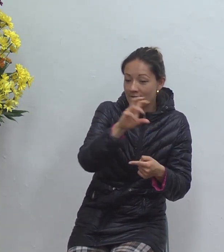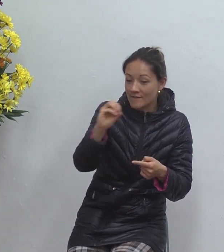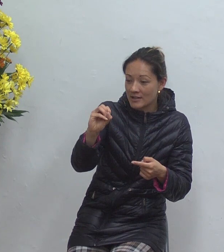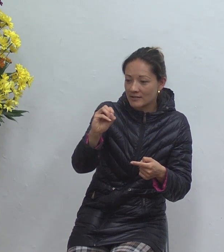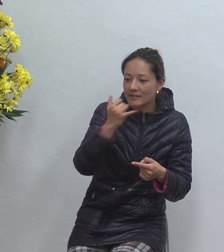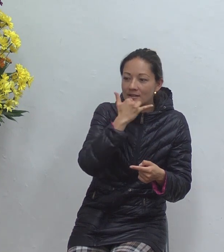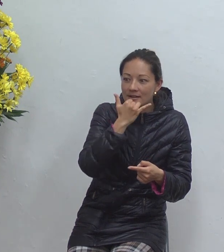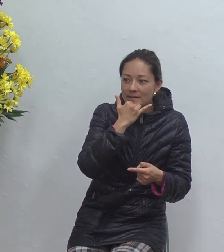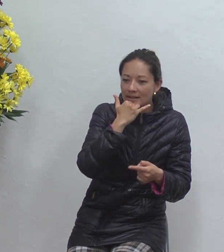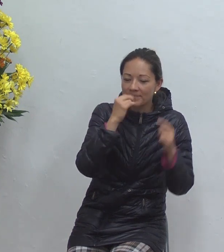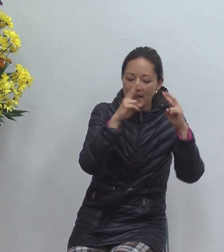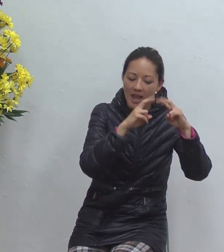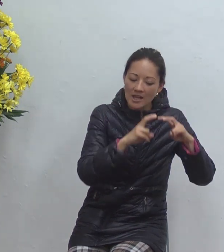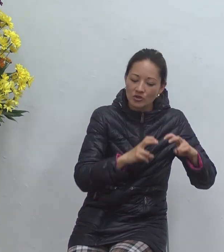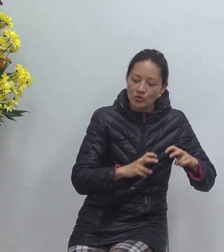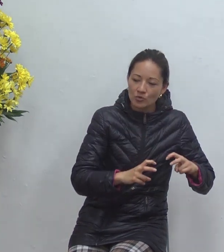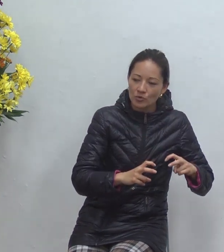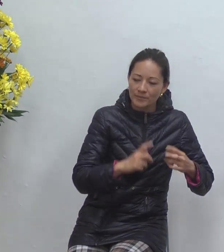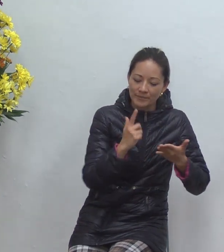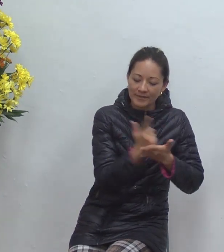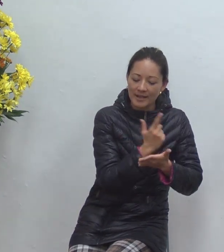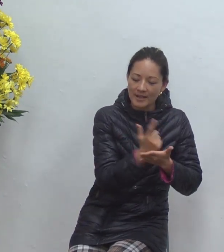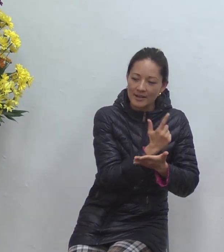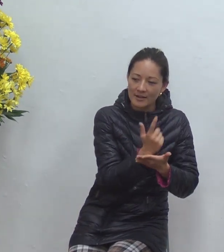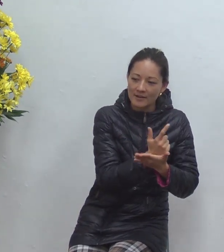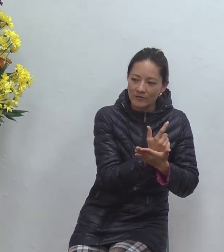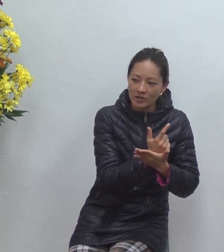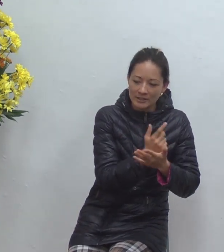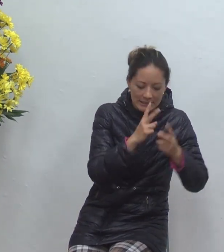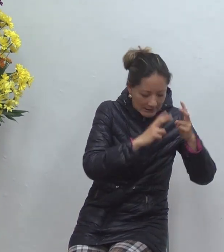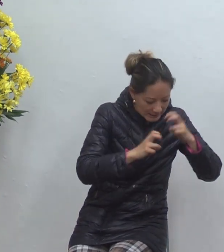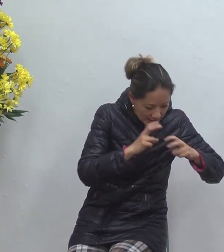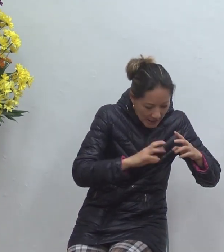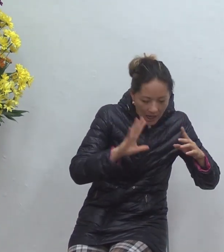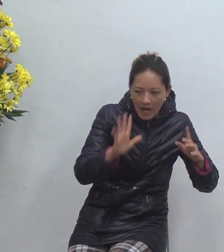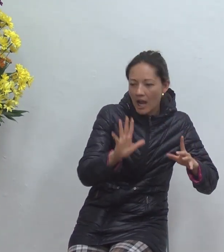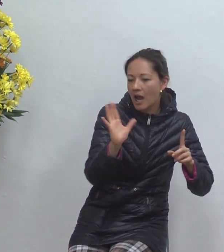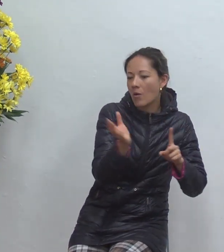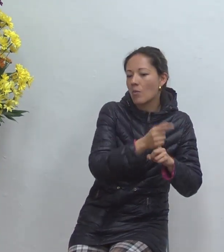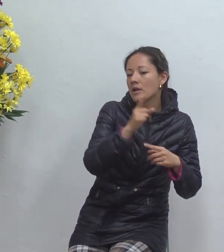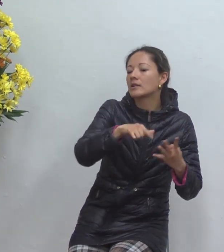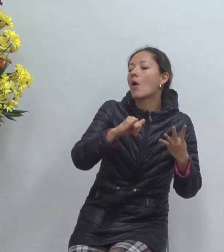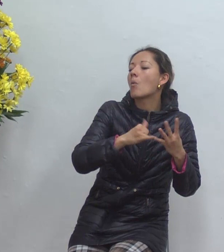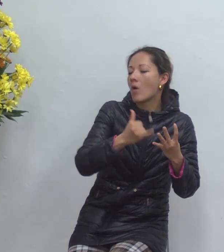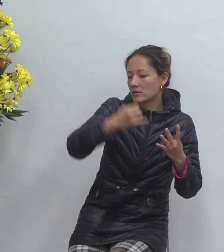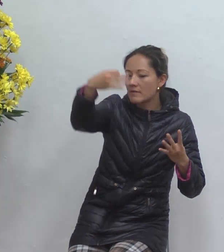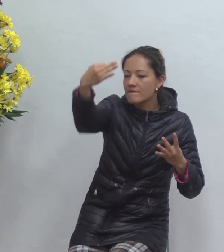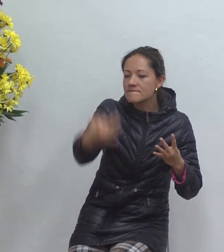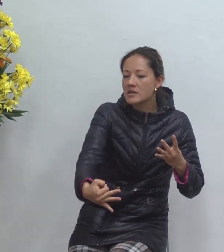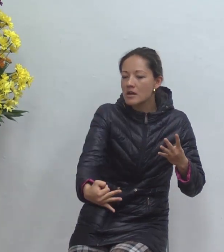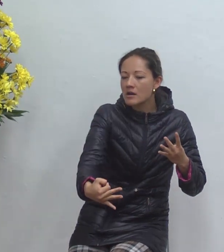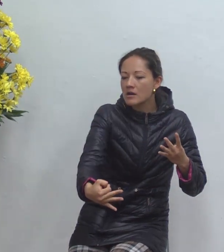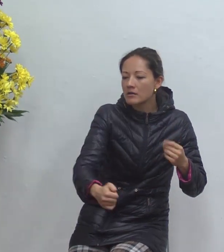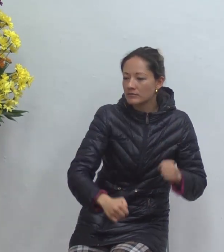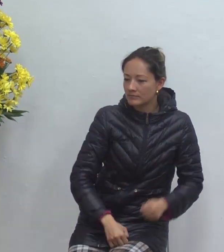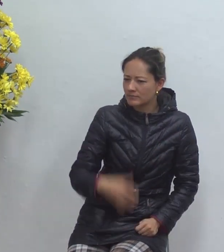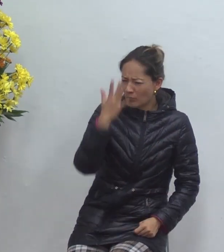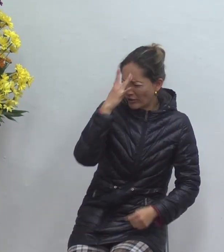argumento en el siglo 20 finales del siglo 19 y el siglo 20 motivados por esta carreta que estaban hablando estos malvados